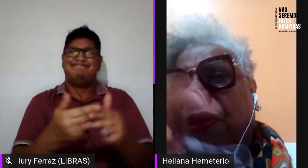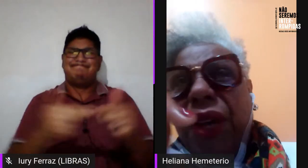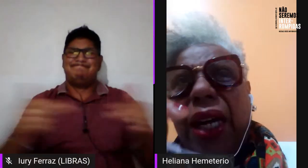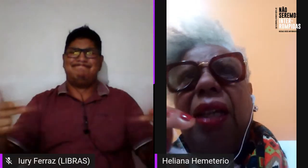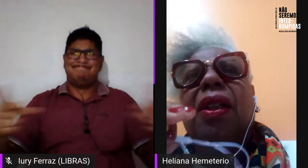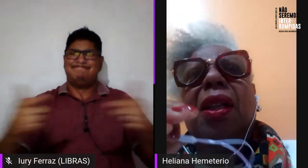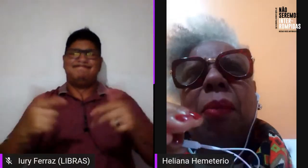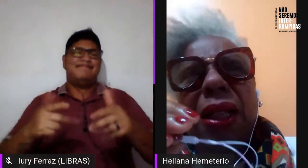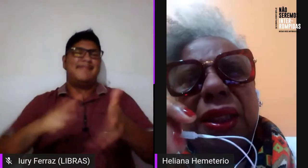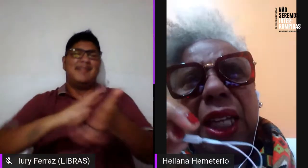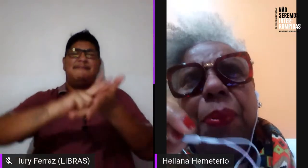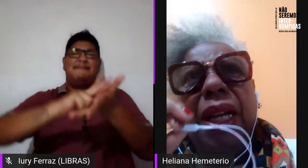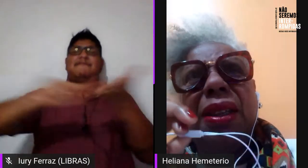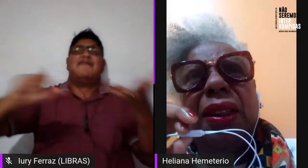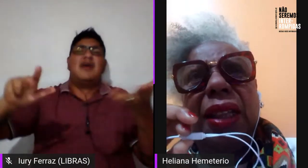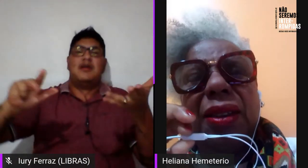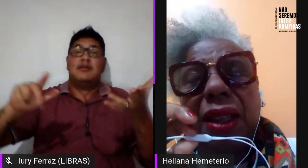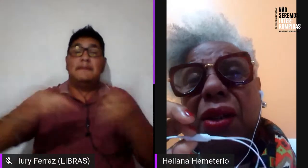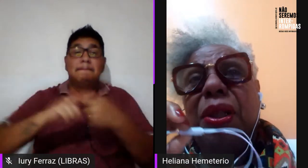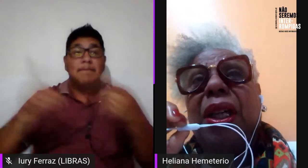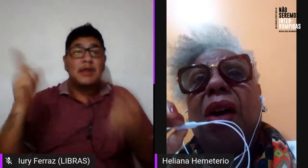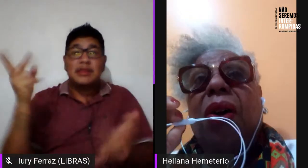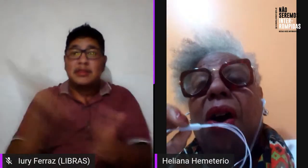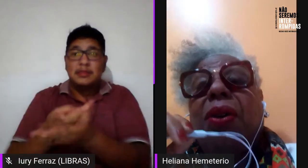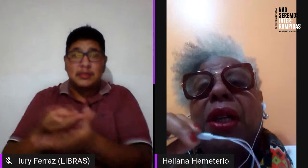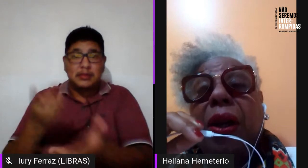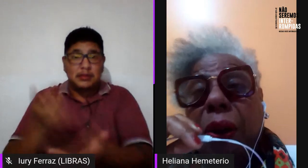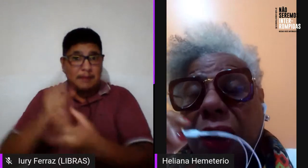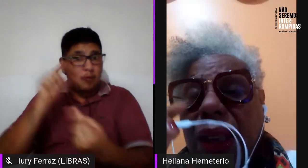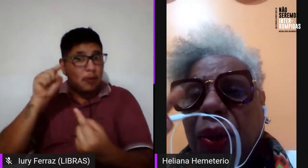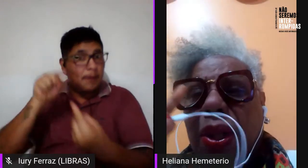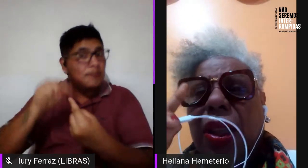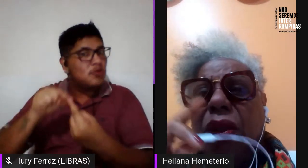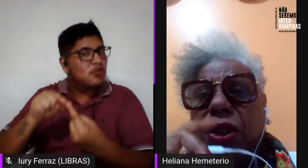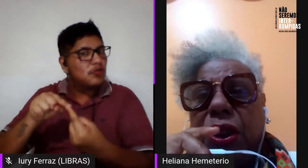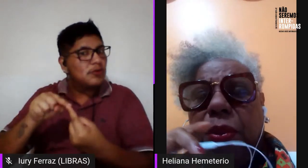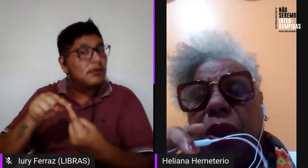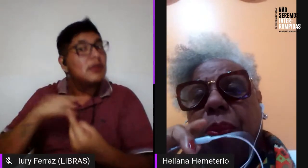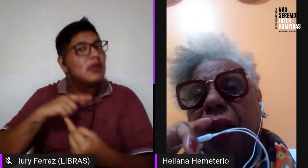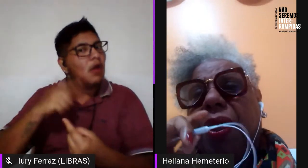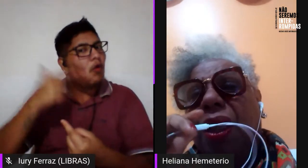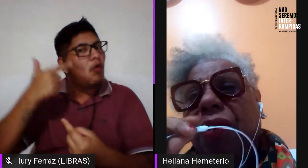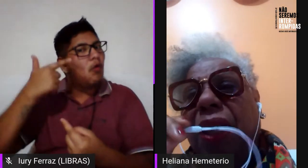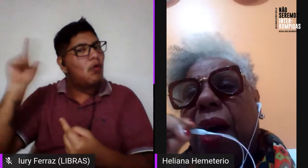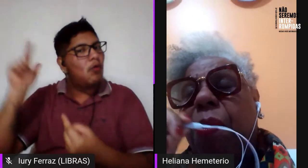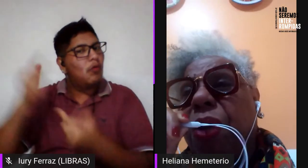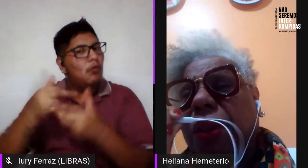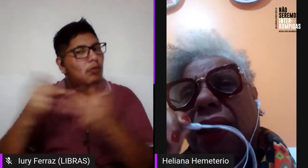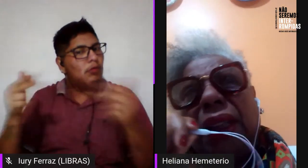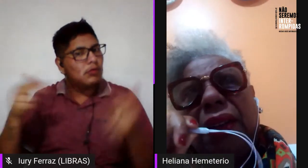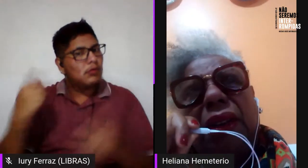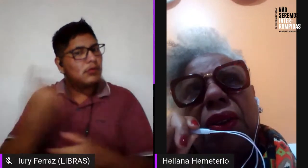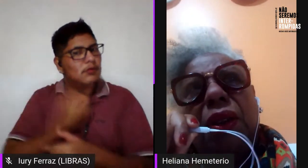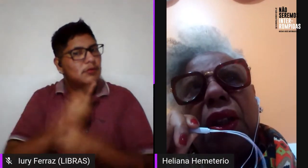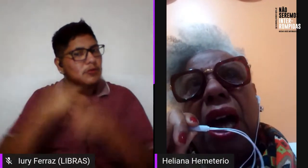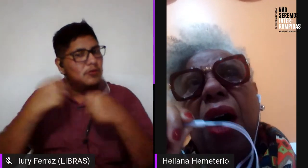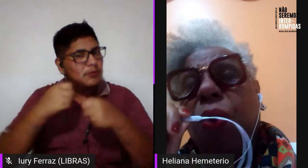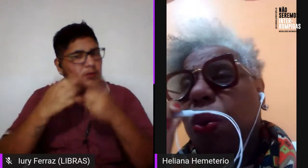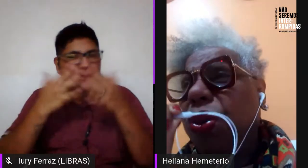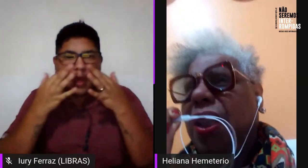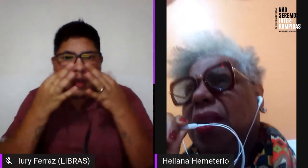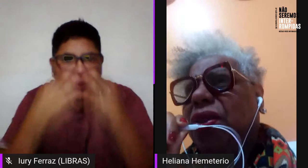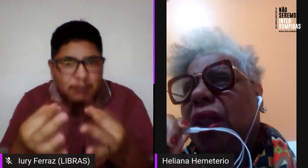que vêm, mas sempre nessa intenção e colocam, e outra coisa que nós temos que ficar muito atentos,